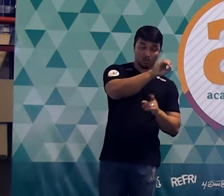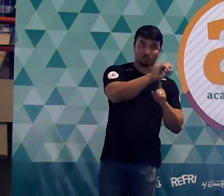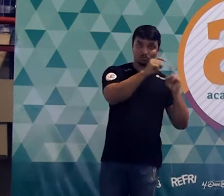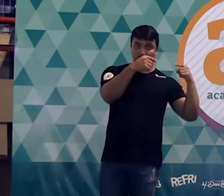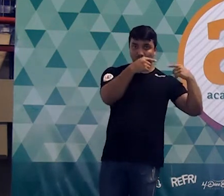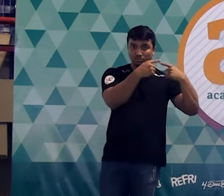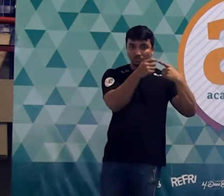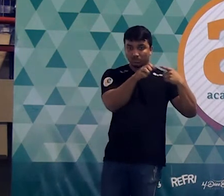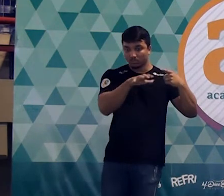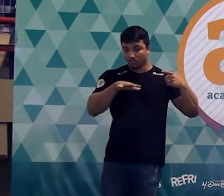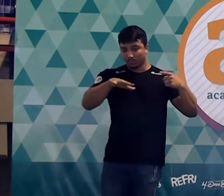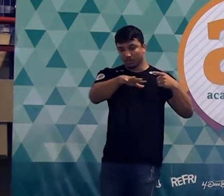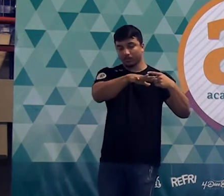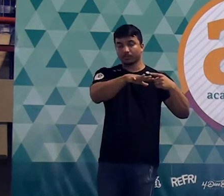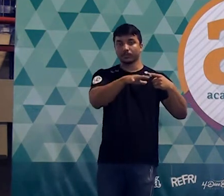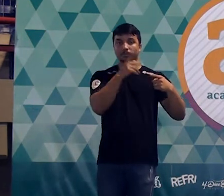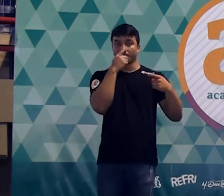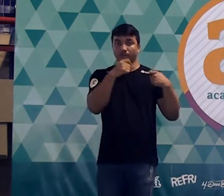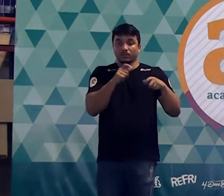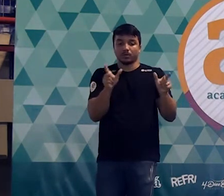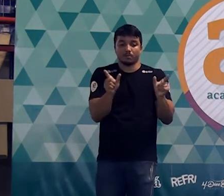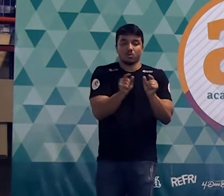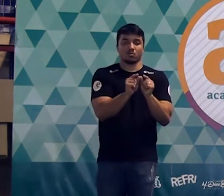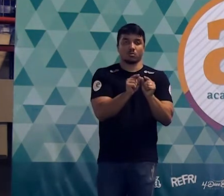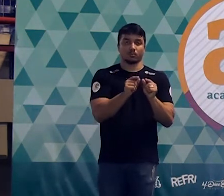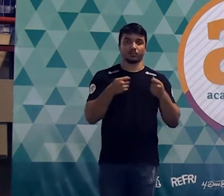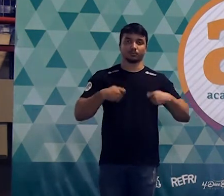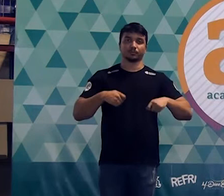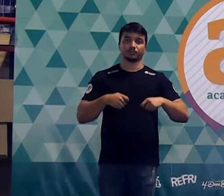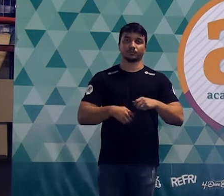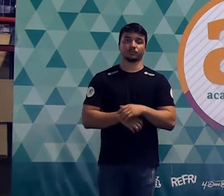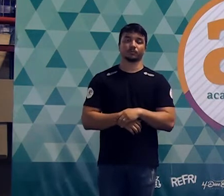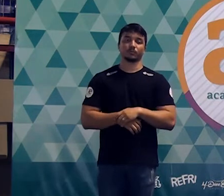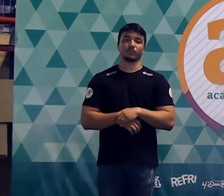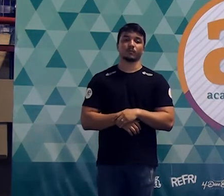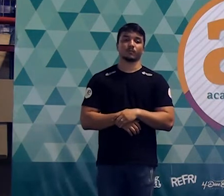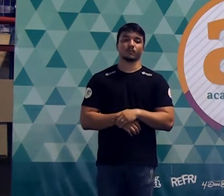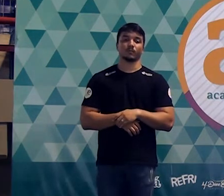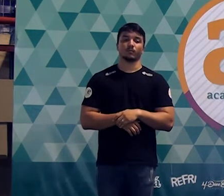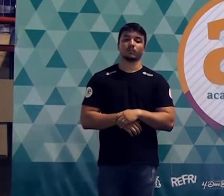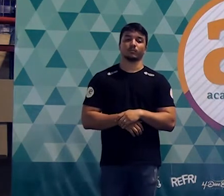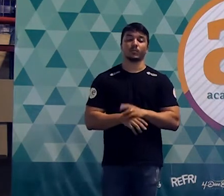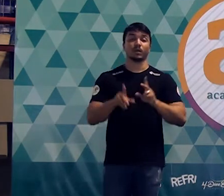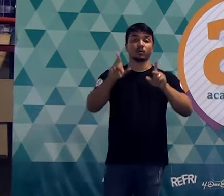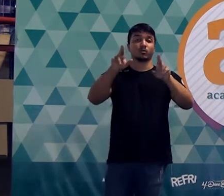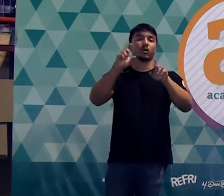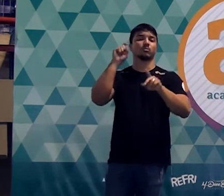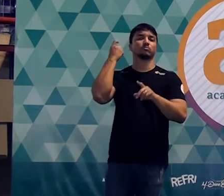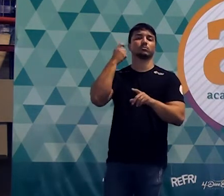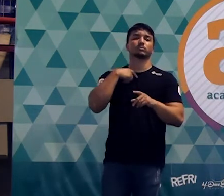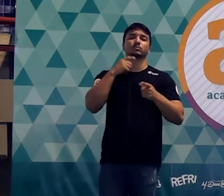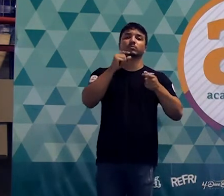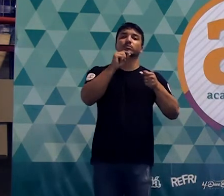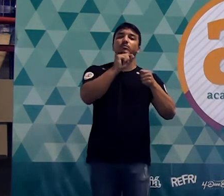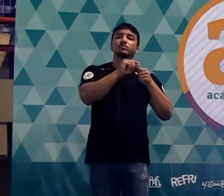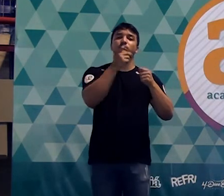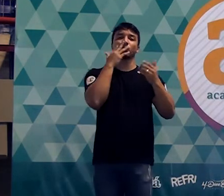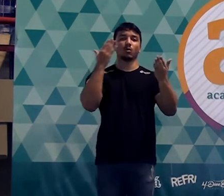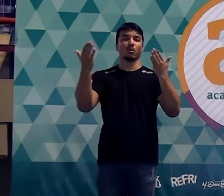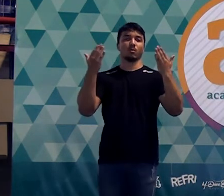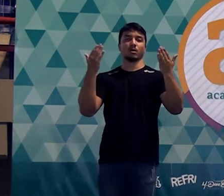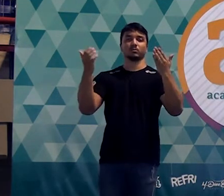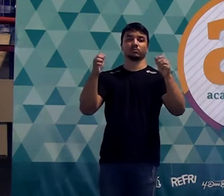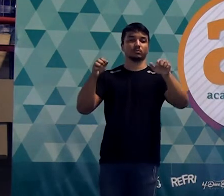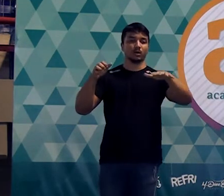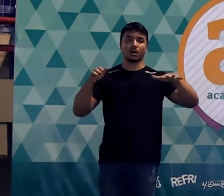área seja menor do que a área anterior. Então, o é que a gente vai fazer? A mesma coisa que a gente fez em questões anteriores. A gente vai fazer um comparativo